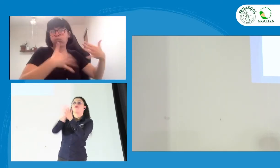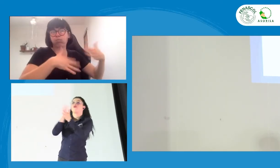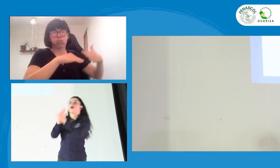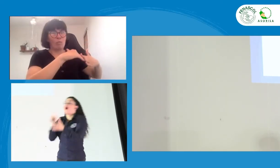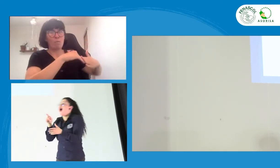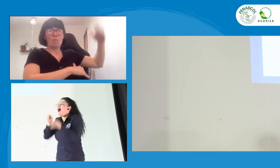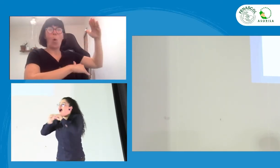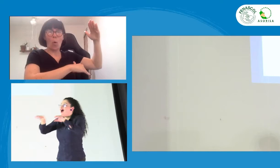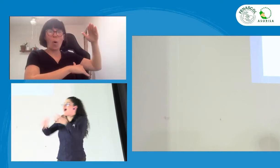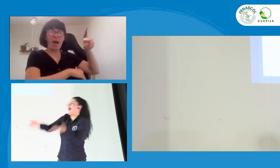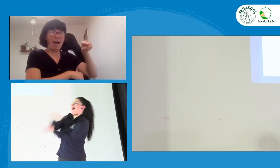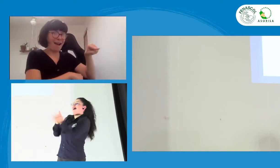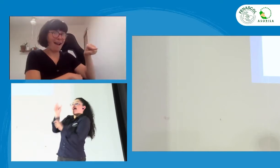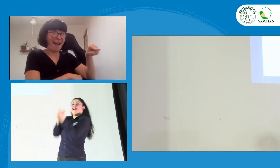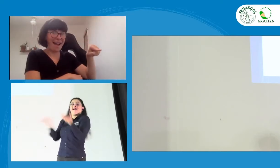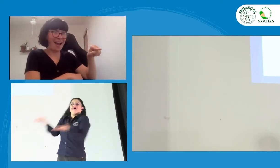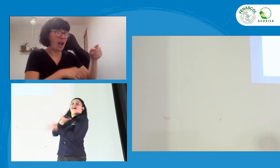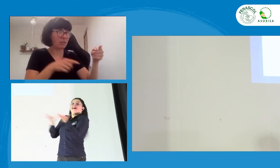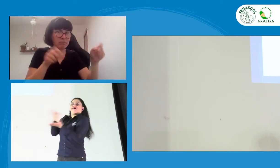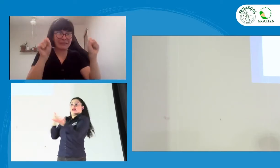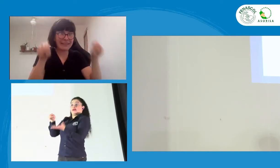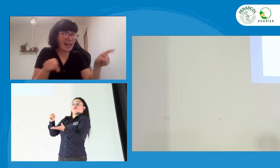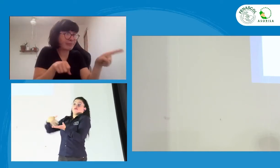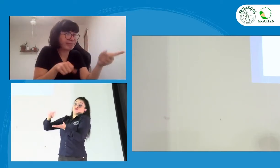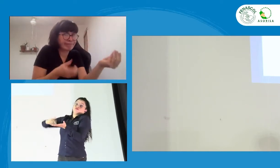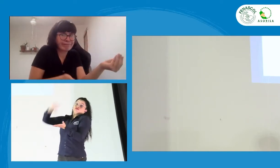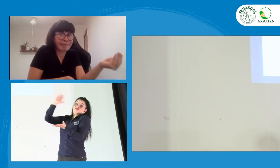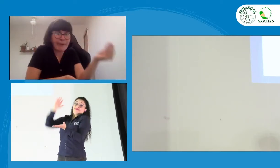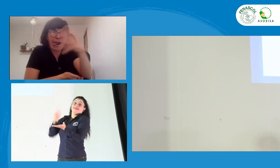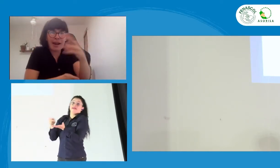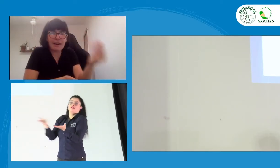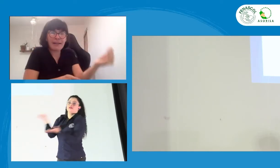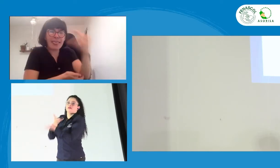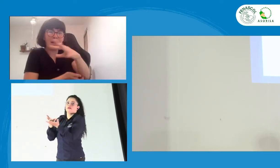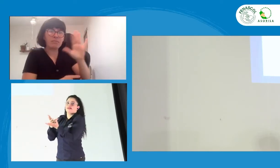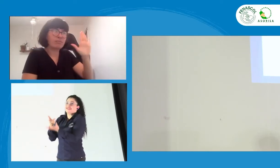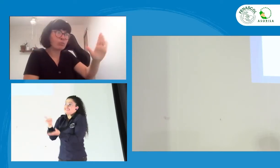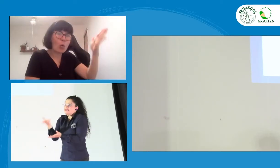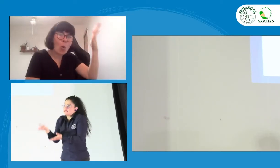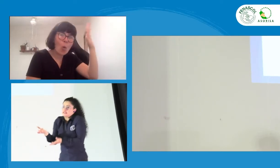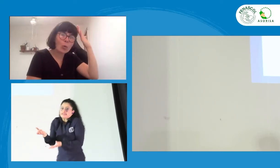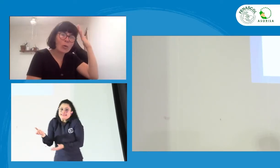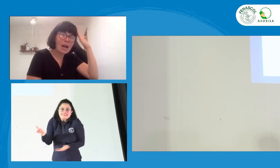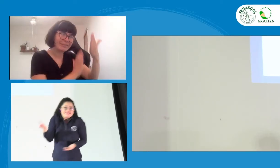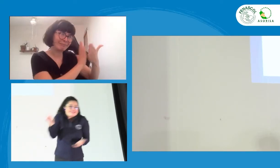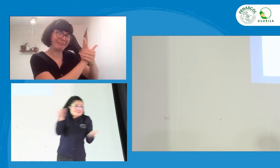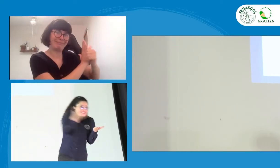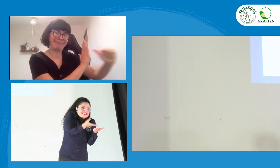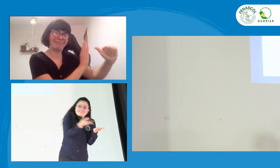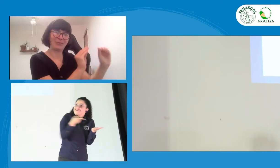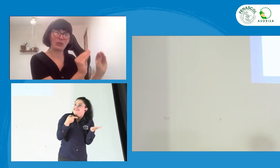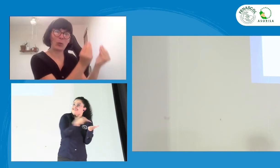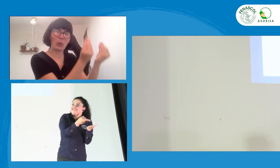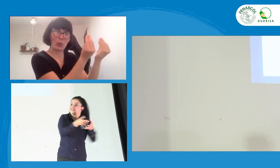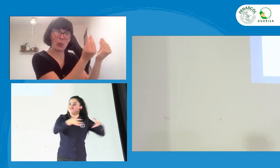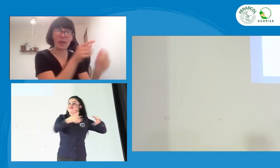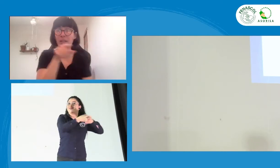el estar utilizando la tecnología, tienen otro tipo de experiencia que pueden dar a los adultos.